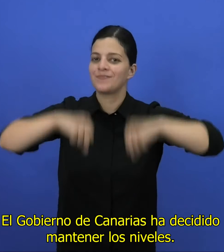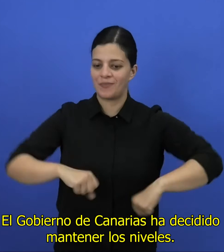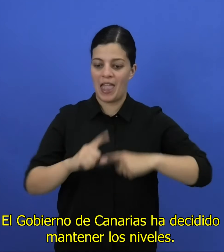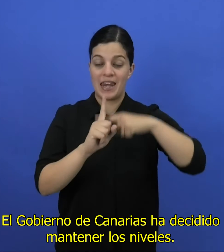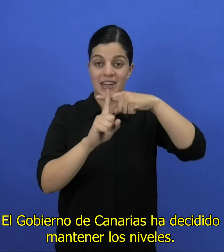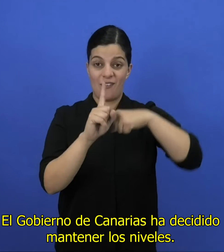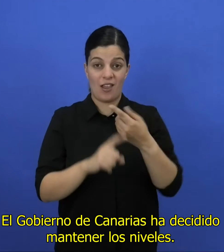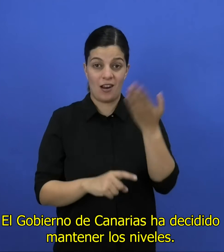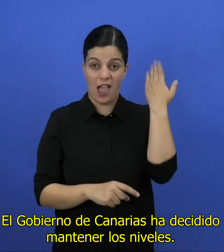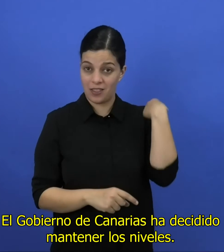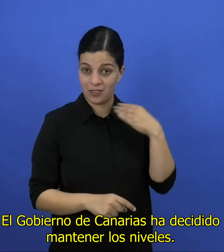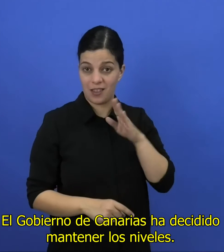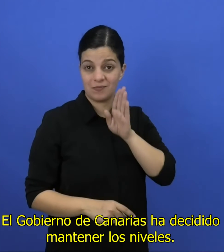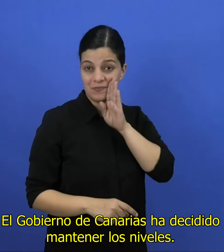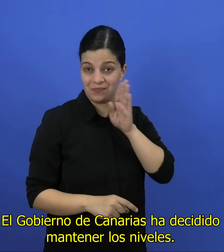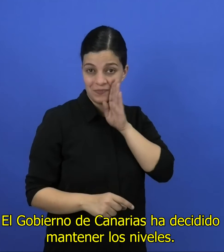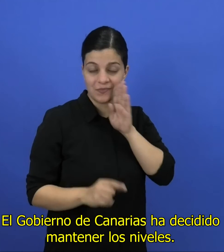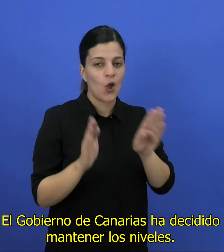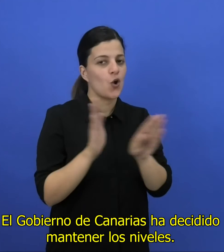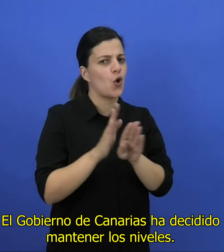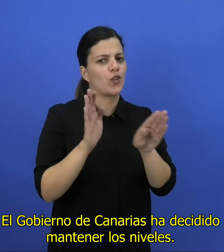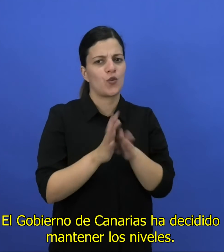¿Cuáles los niveles de alerta en Canarias?